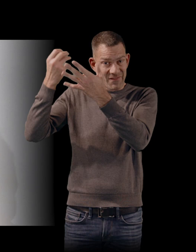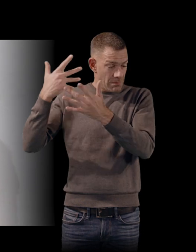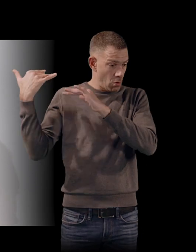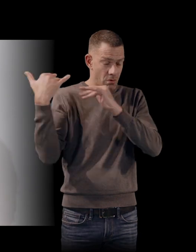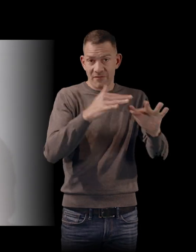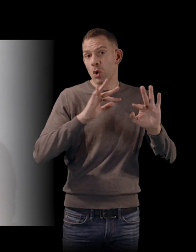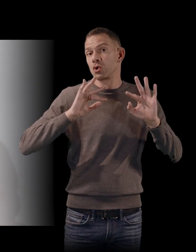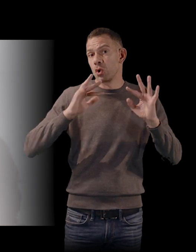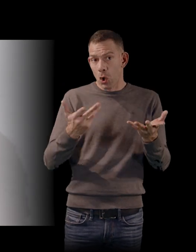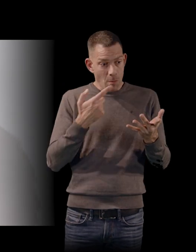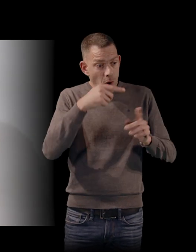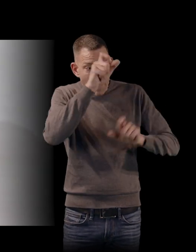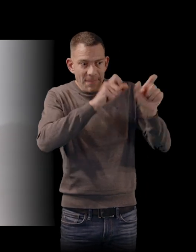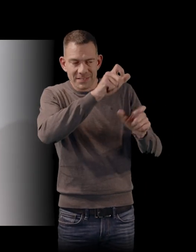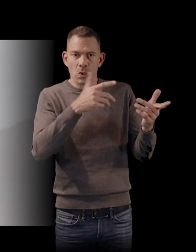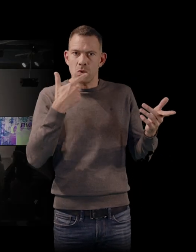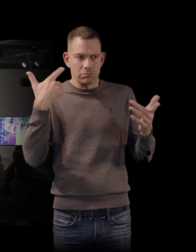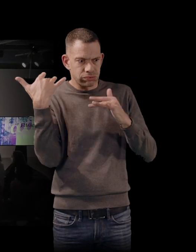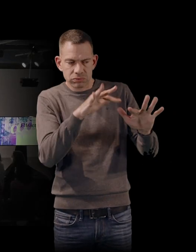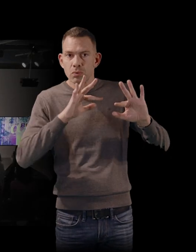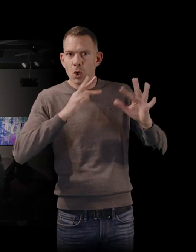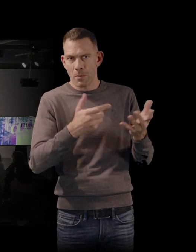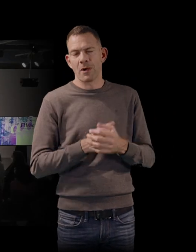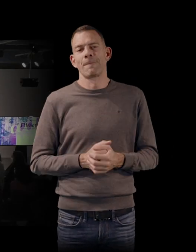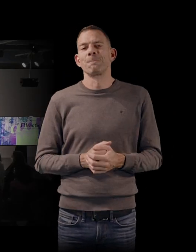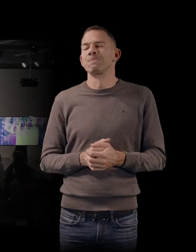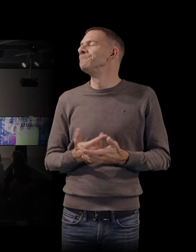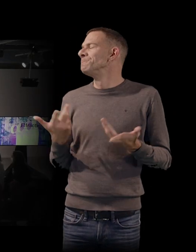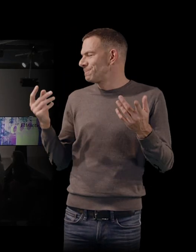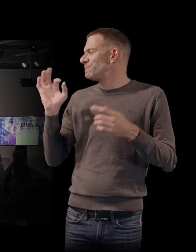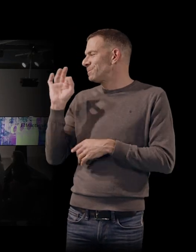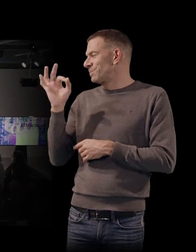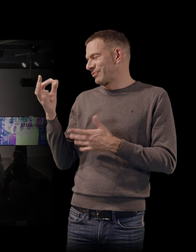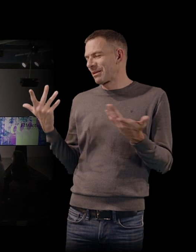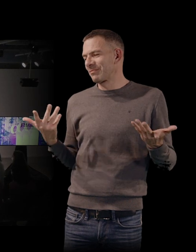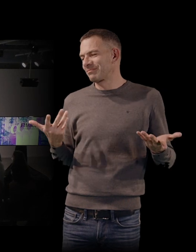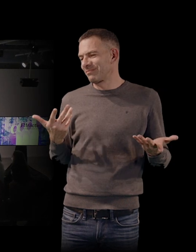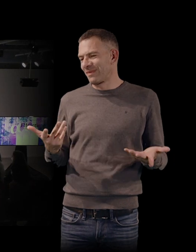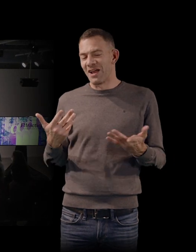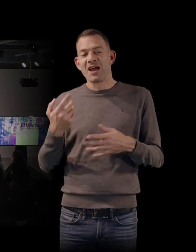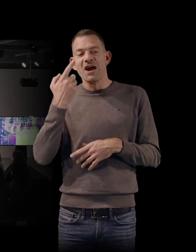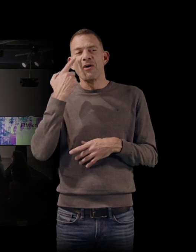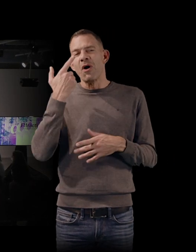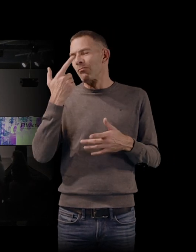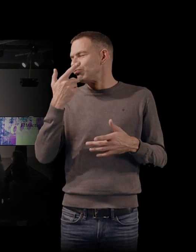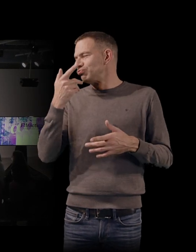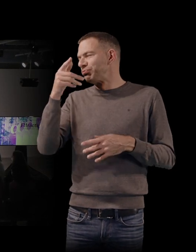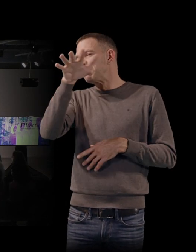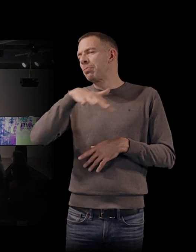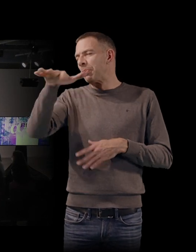protagonistes le veuillent ou pas. Oui, on va laisser au public et aussi au lecteur le soin de découvrir tout ce que ça met en jeu, effectivement.